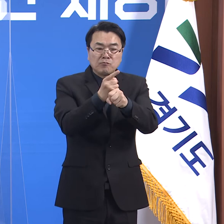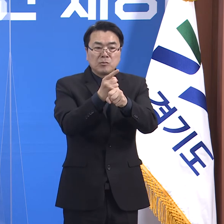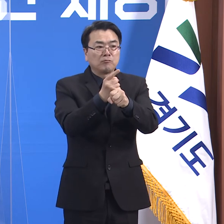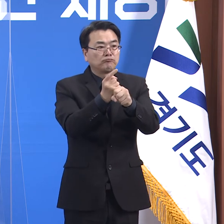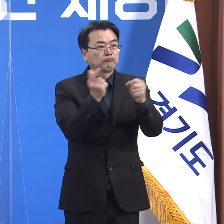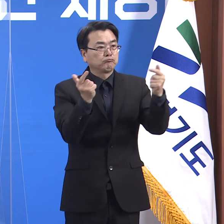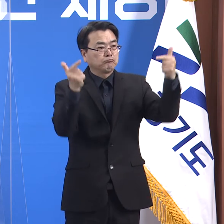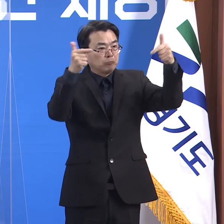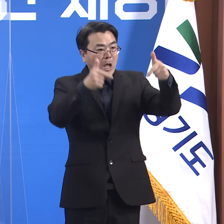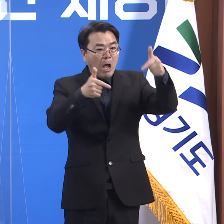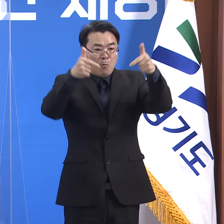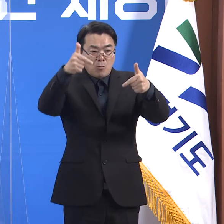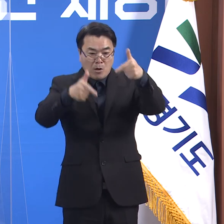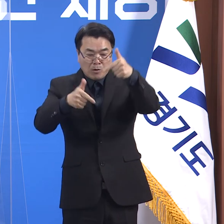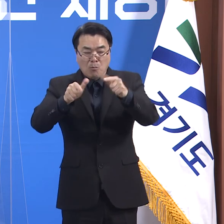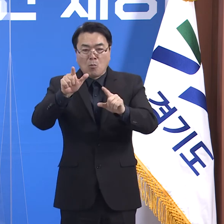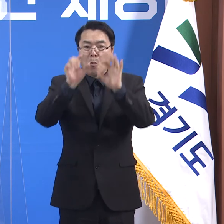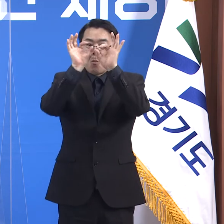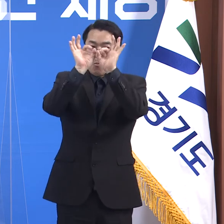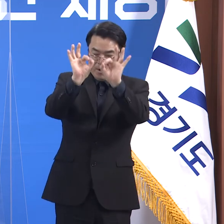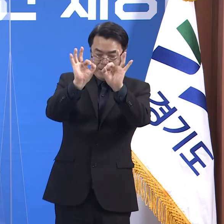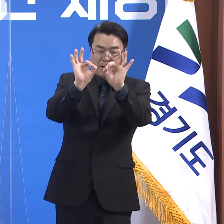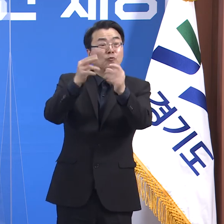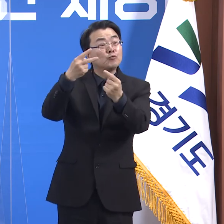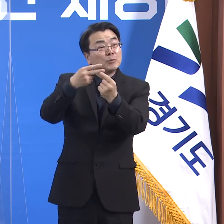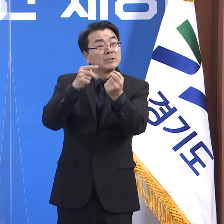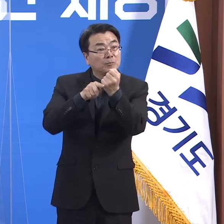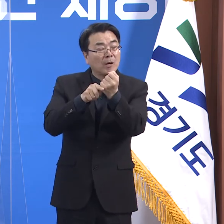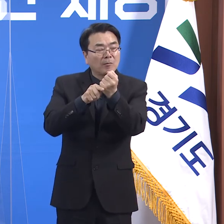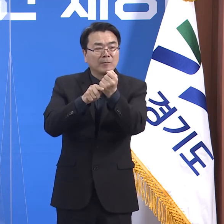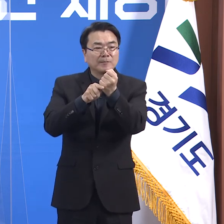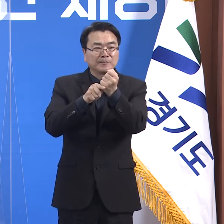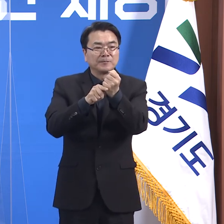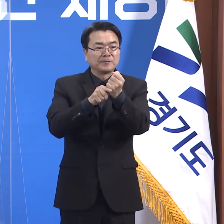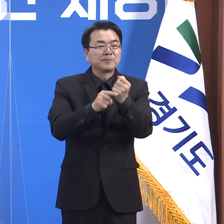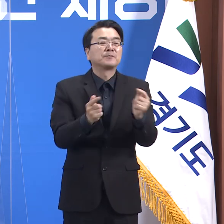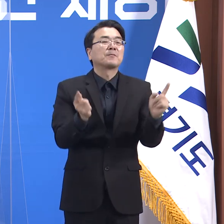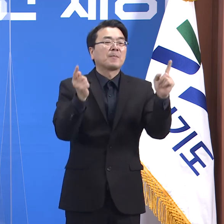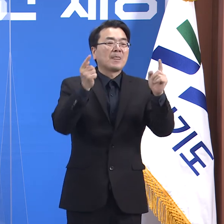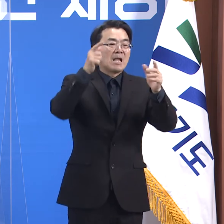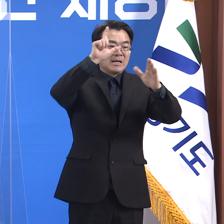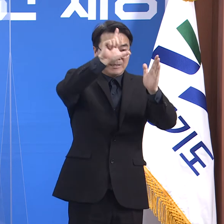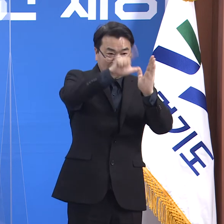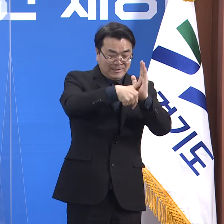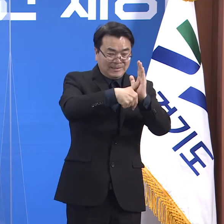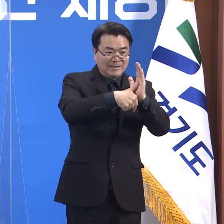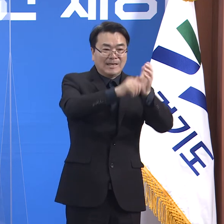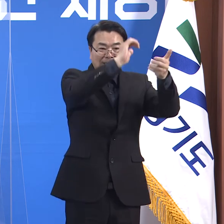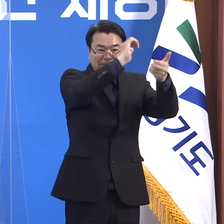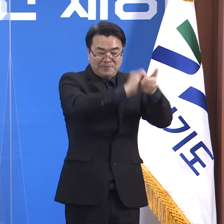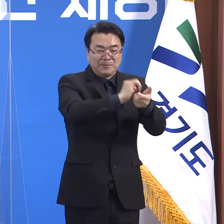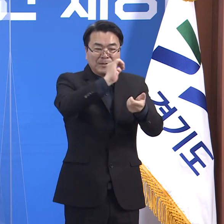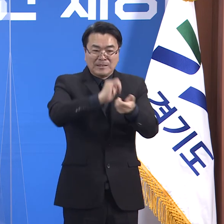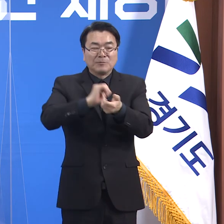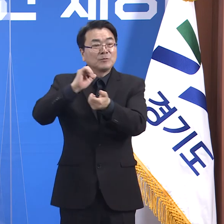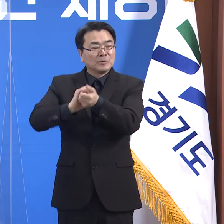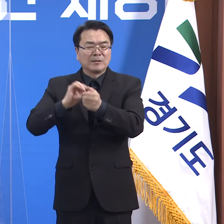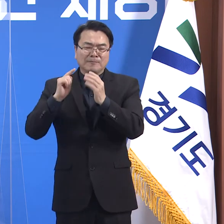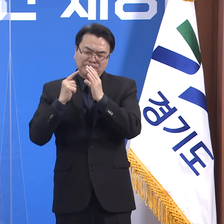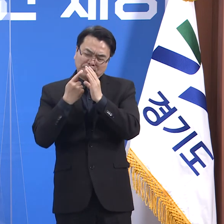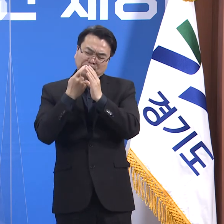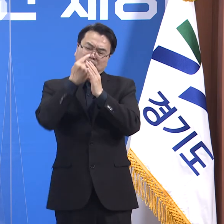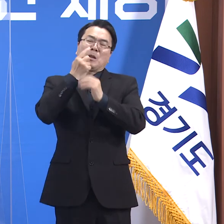때문입니다. 두 번째 요인은 주기적 선제 PCR 검사입니다. 작년 12월